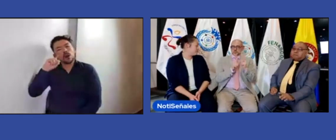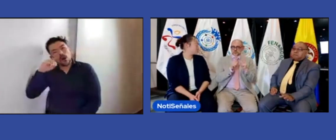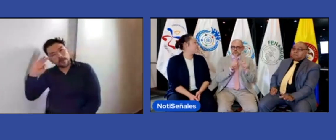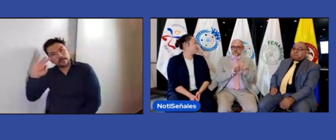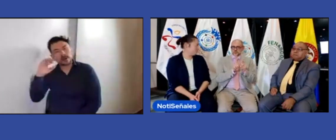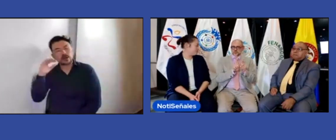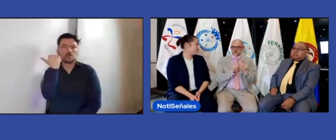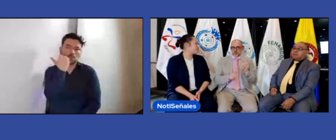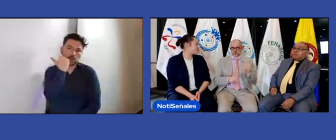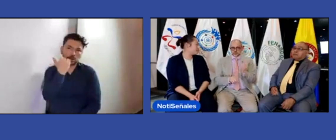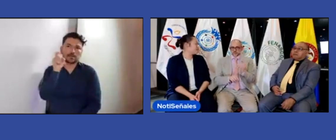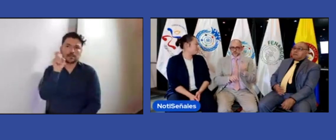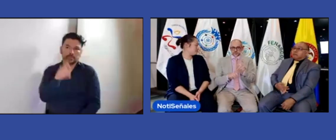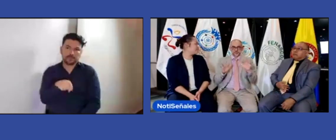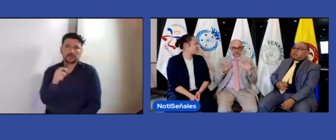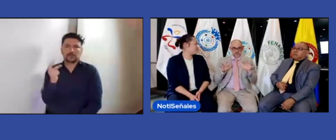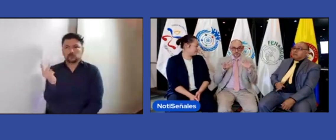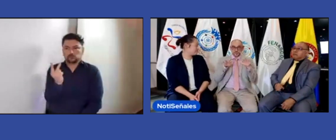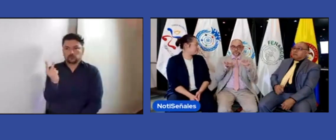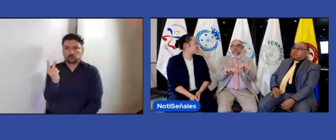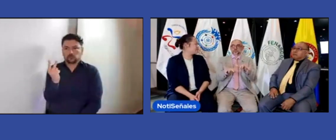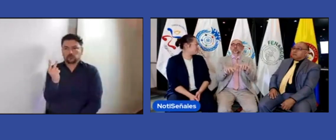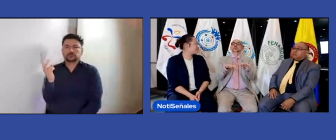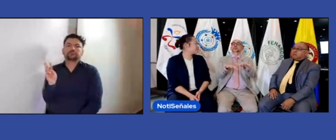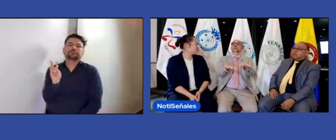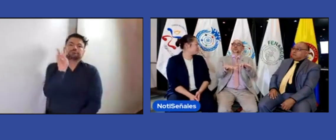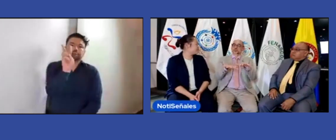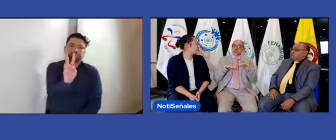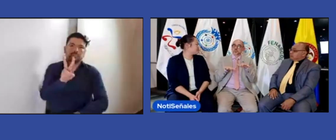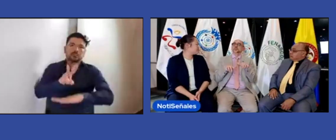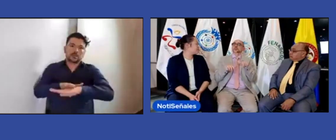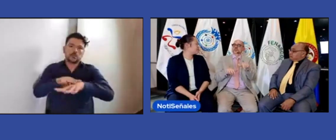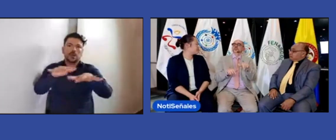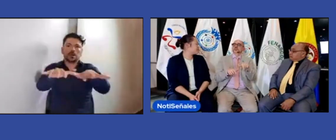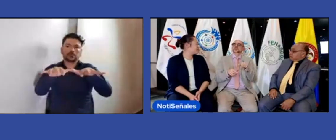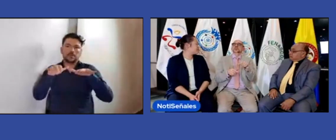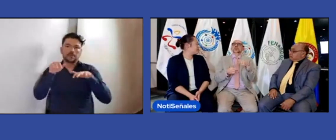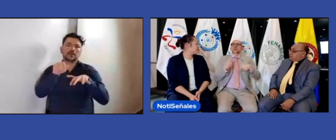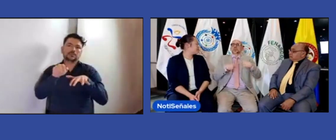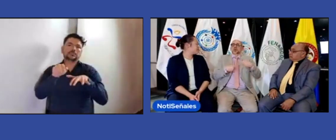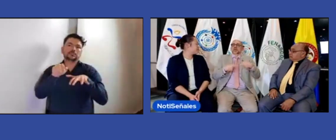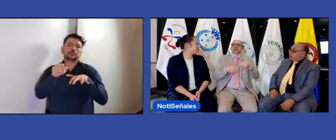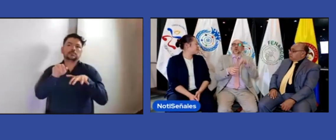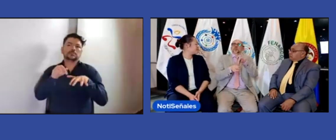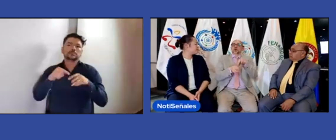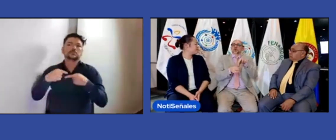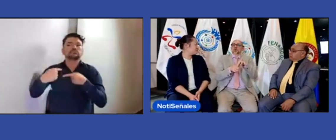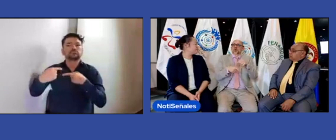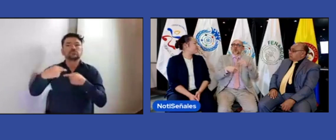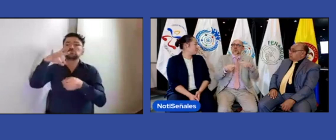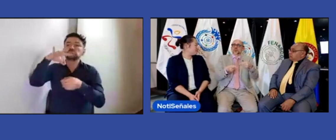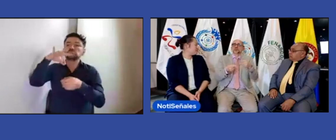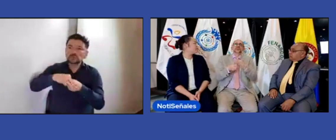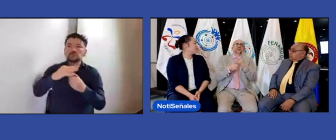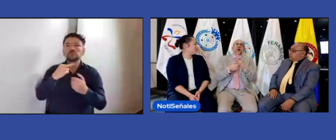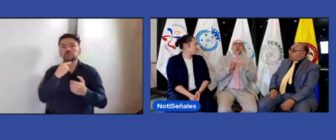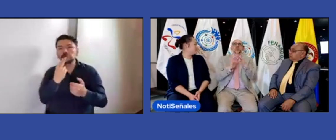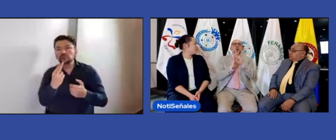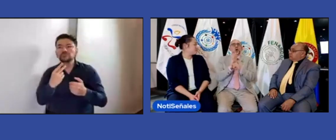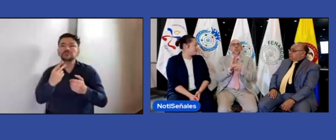Buscamos que sean un hombre y una mujer. Y están en la asamblea general de la WFD, se